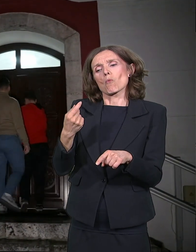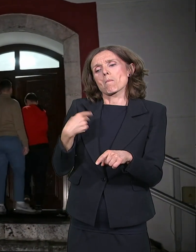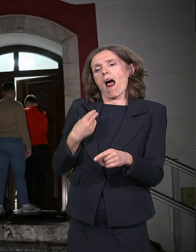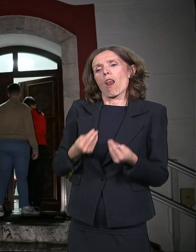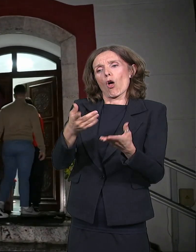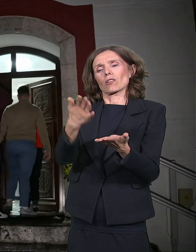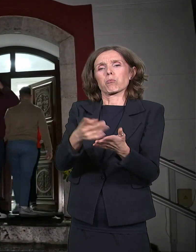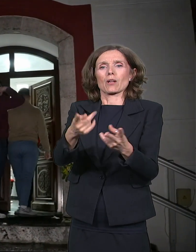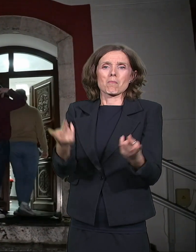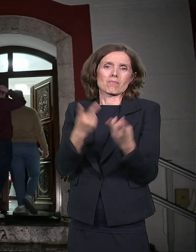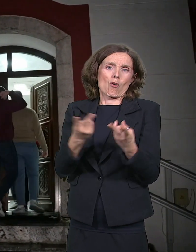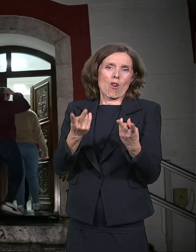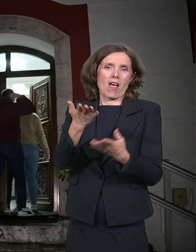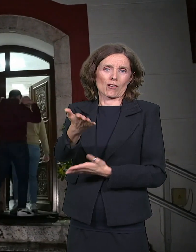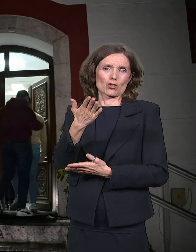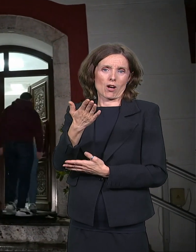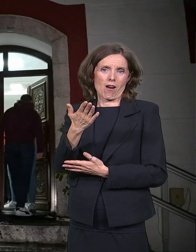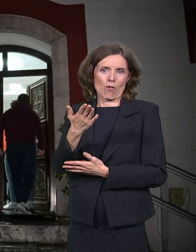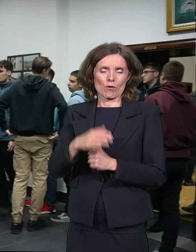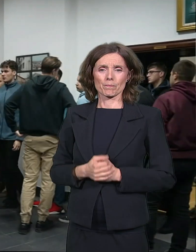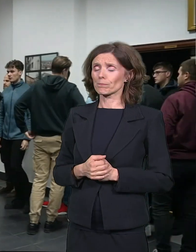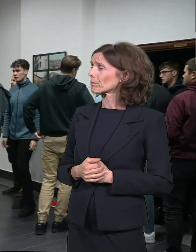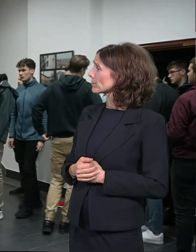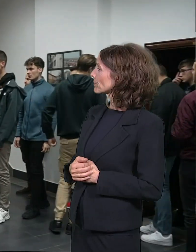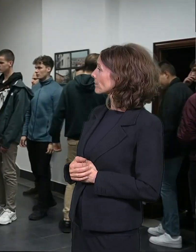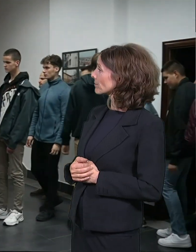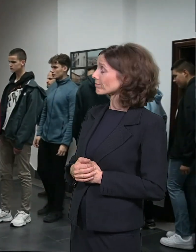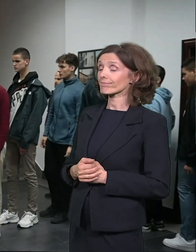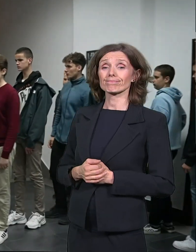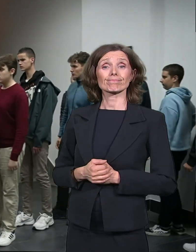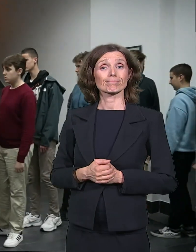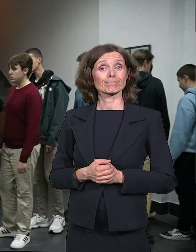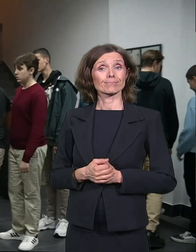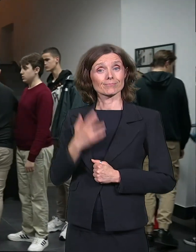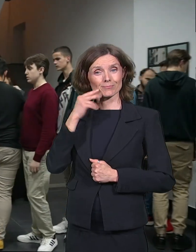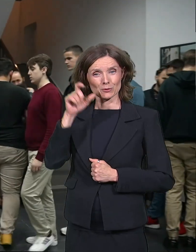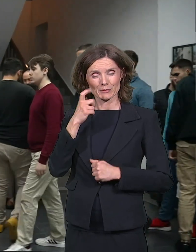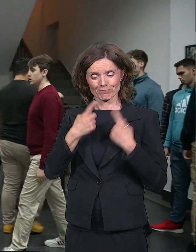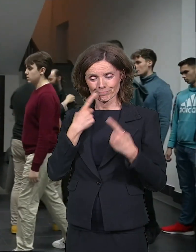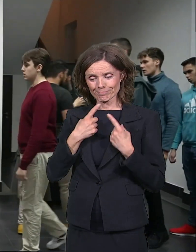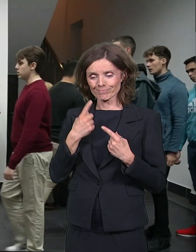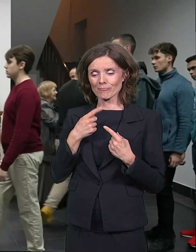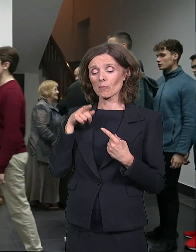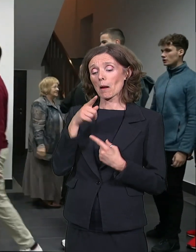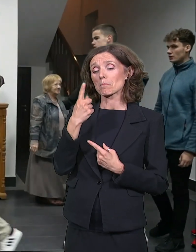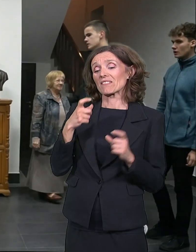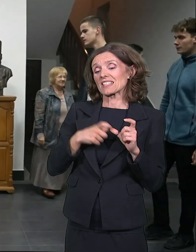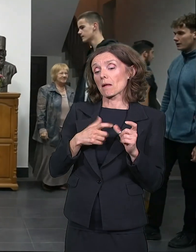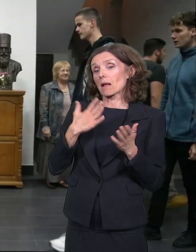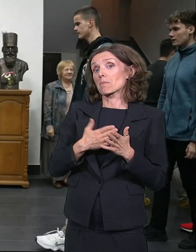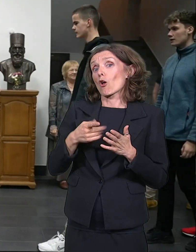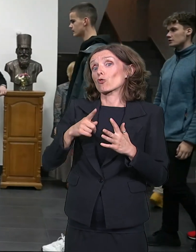Došao sam ovde 2016. godine, počeli smo 1. septembra, to je bio četvrtak, kada smo